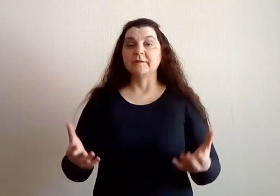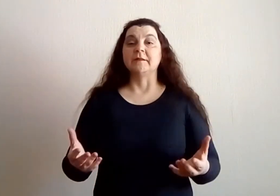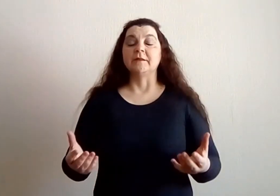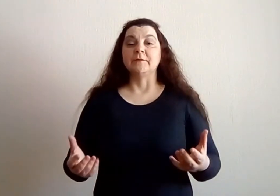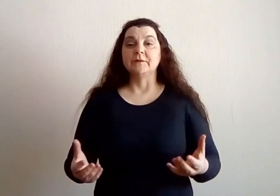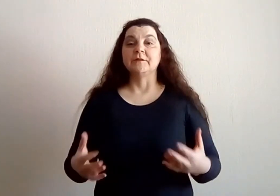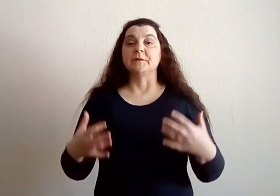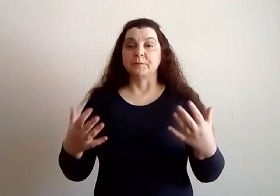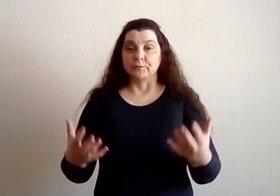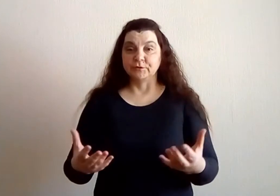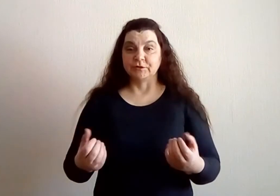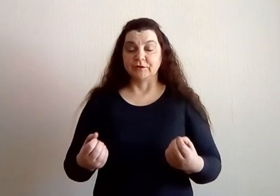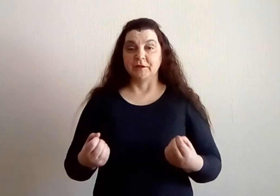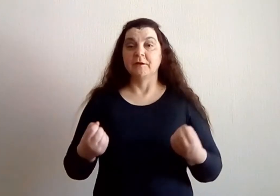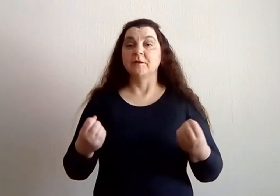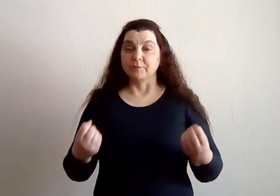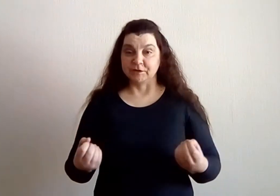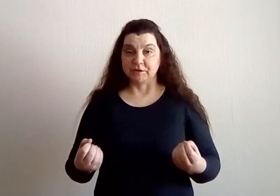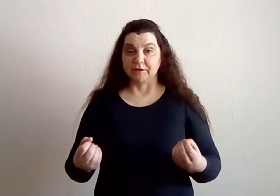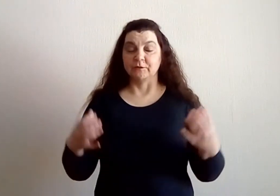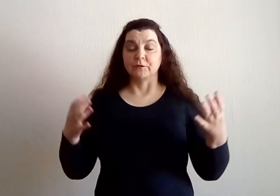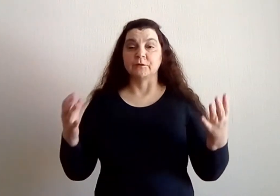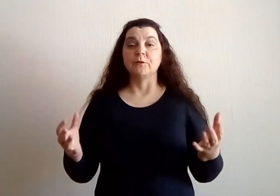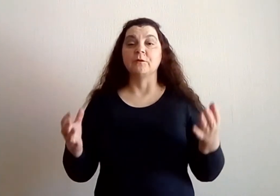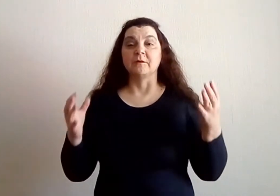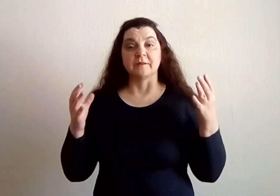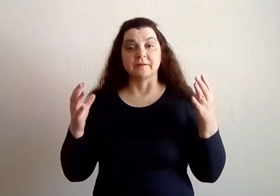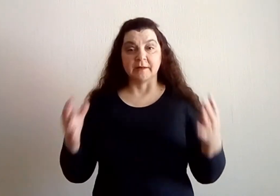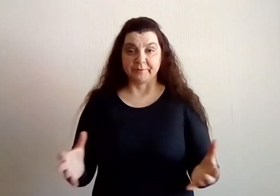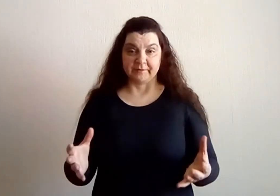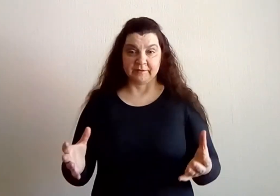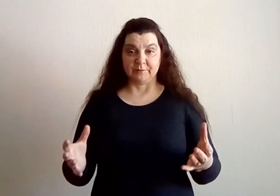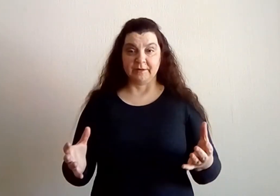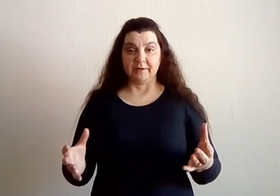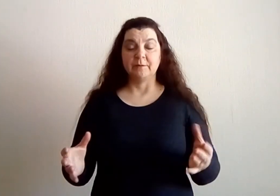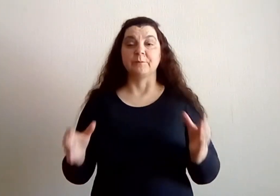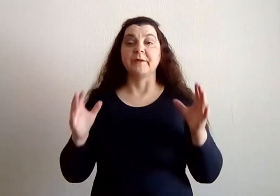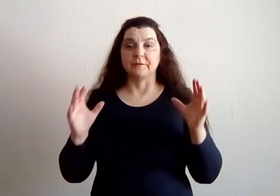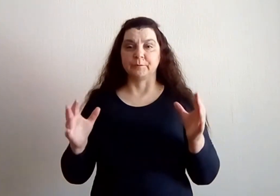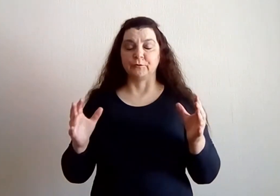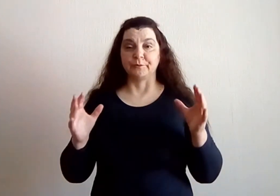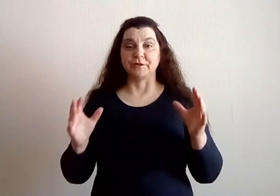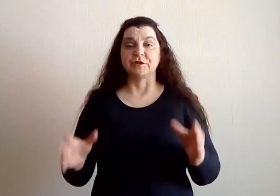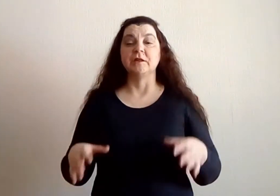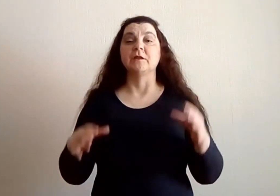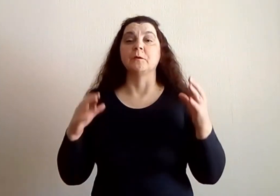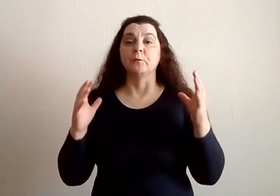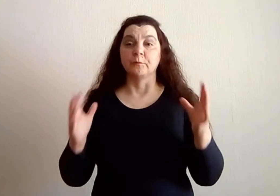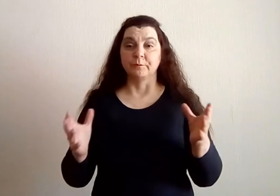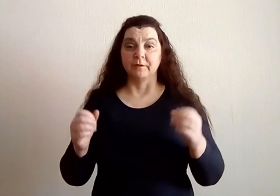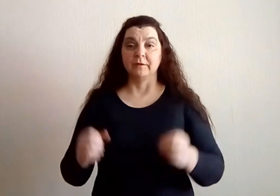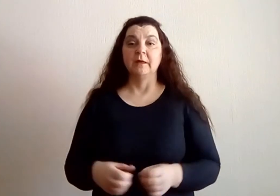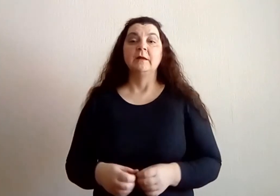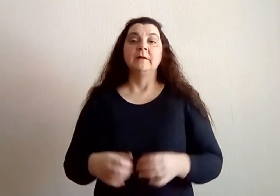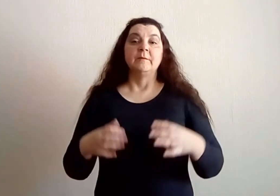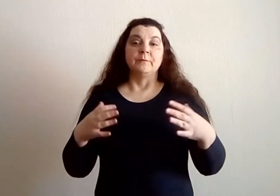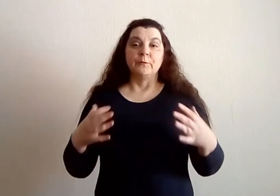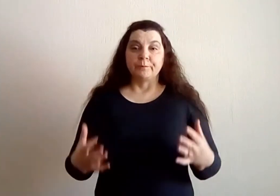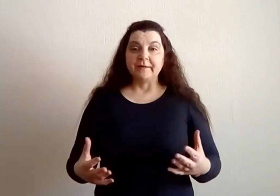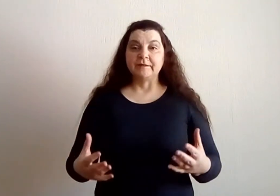становился пушечной мишенью, то есть его запросто могли без предупреждения убить. Но, в принципе,